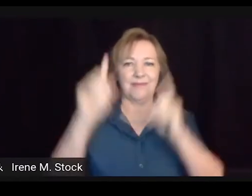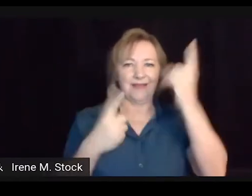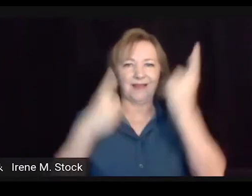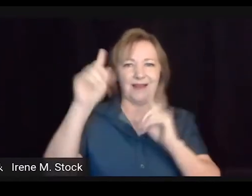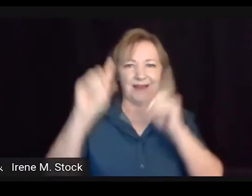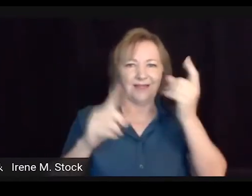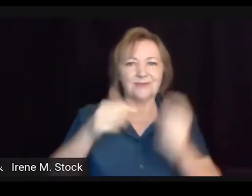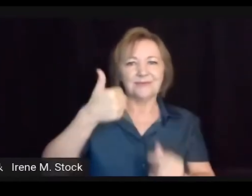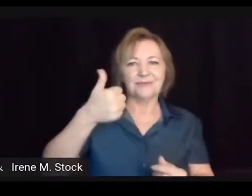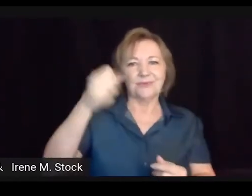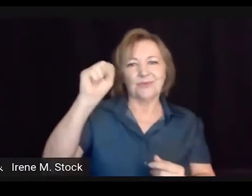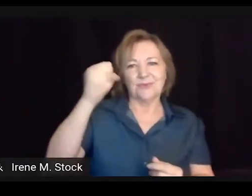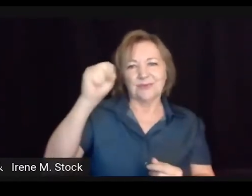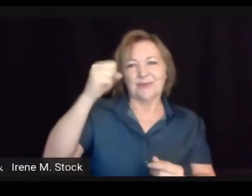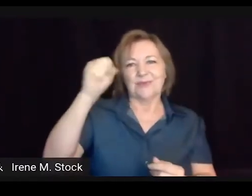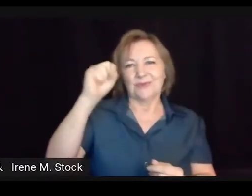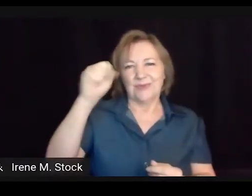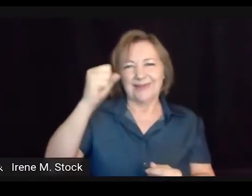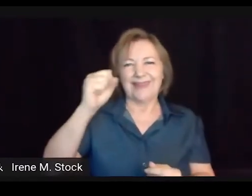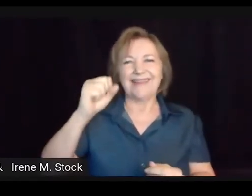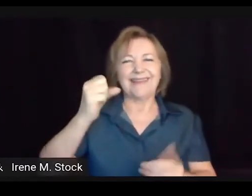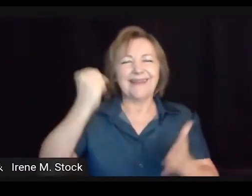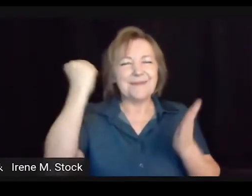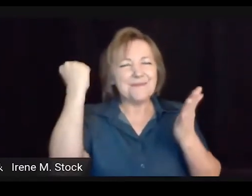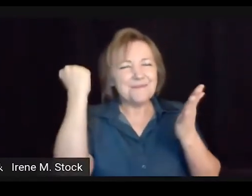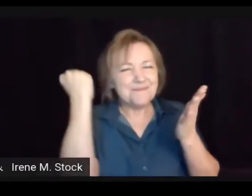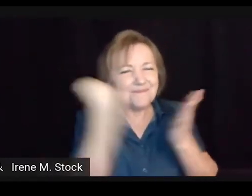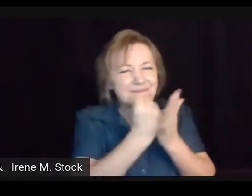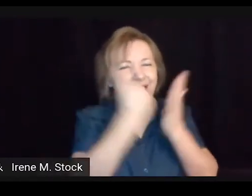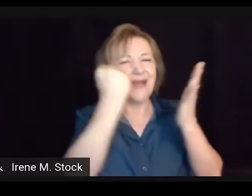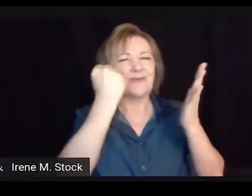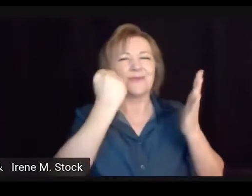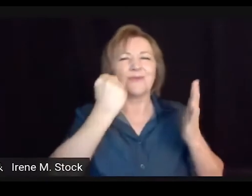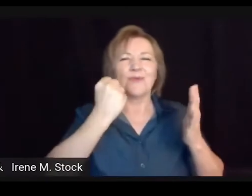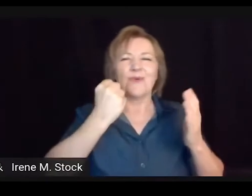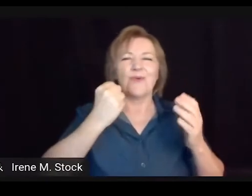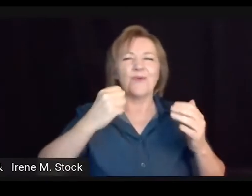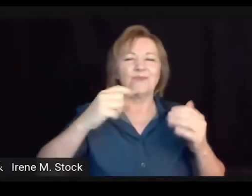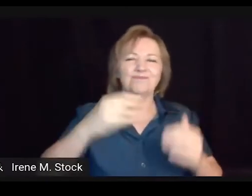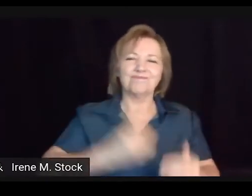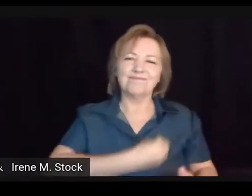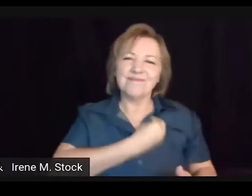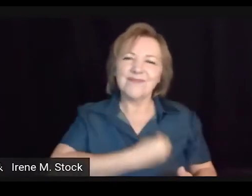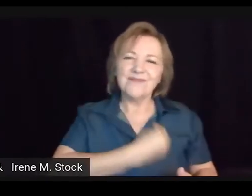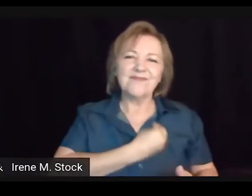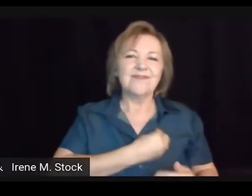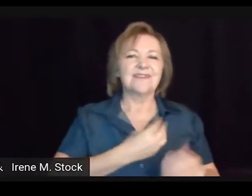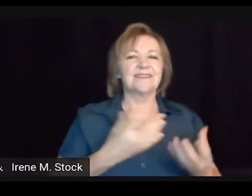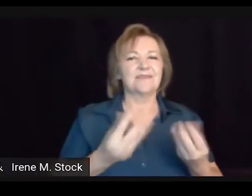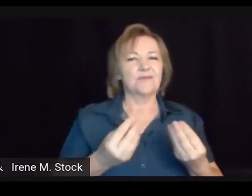Também tem um artigo ali explicando sobre o Congresso de Milão de 1880, que foi um marco